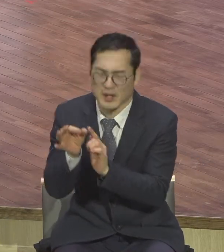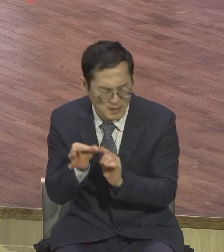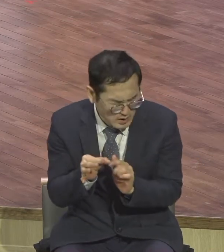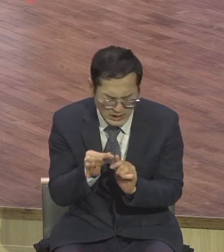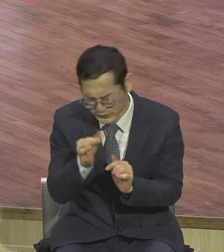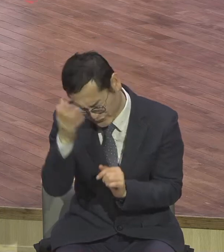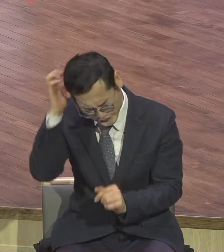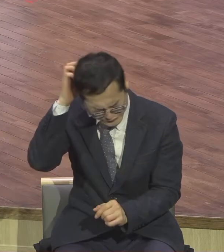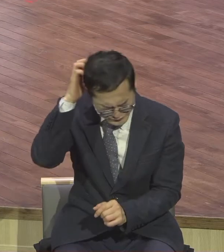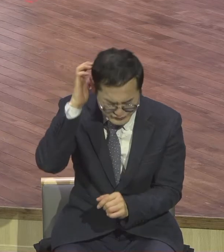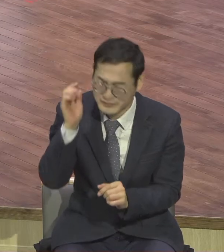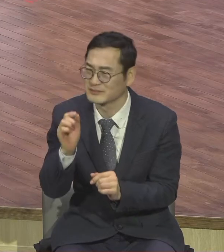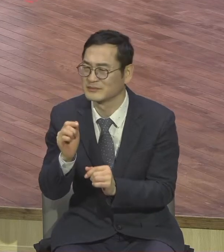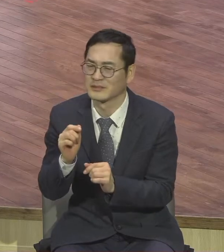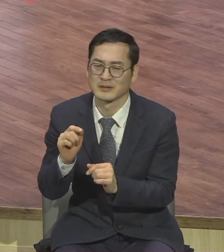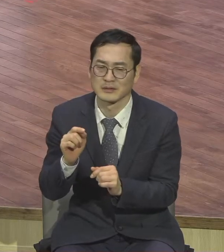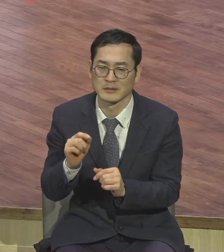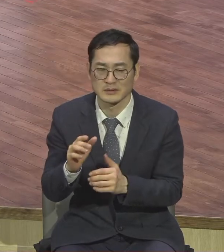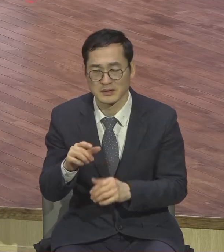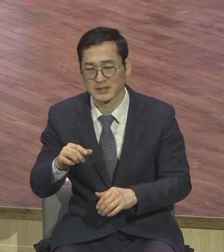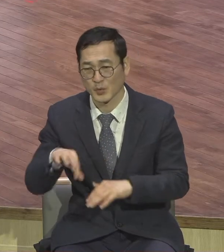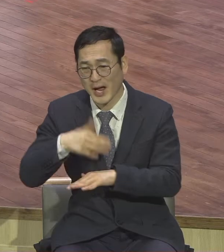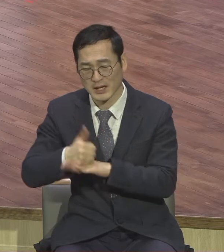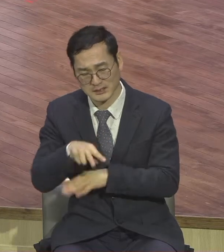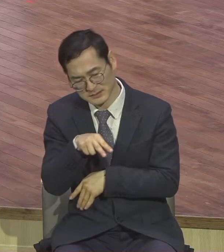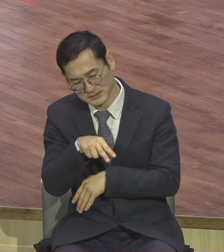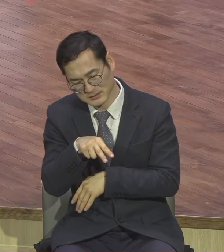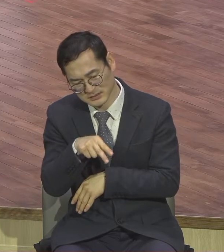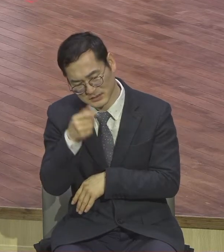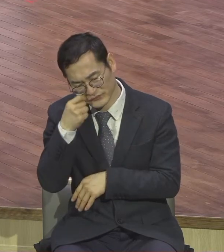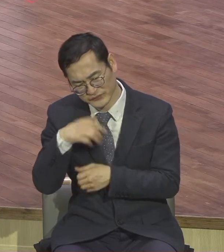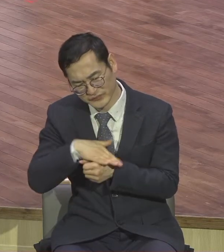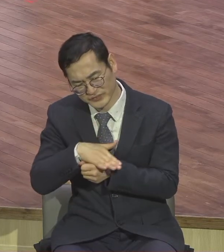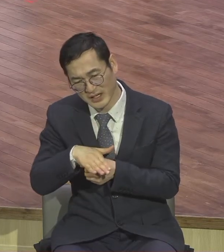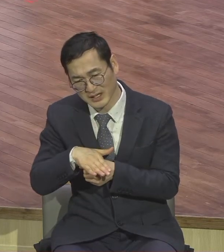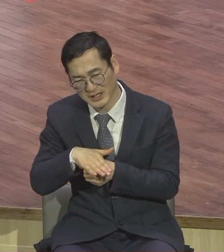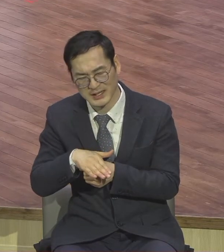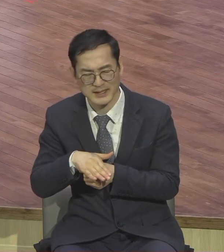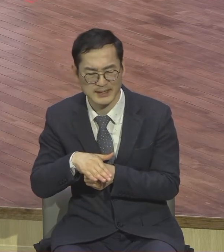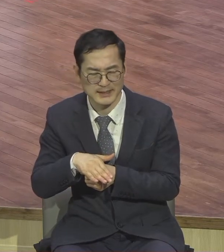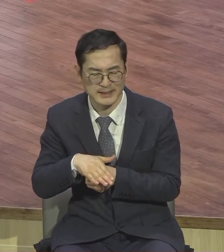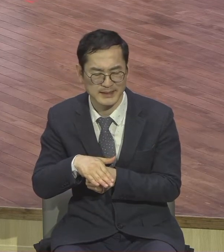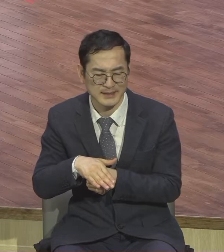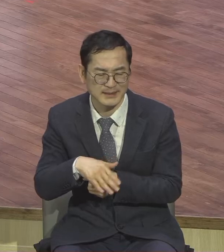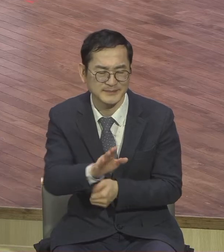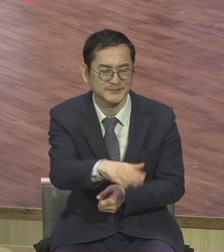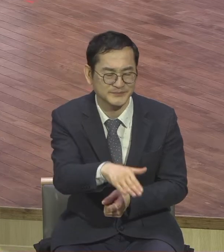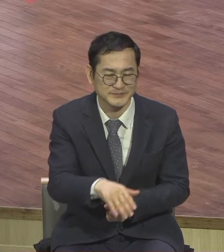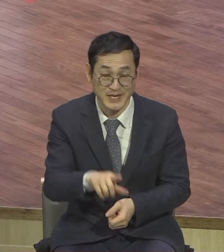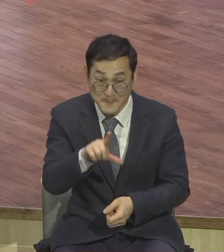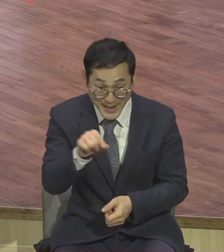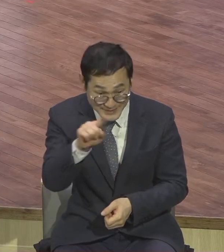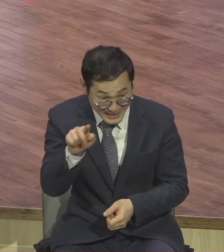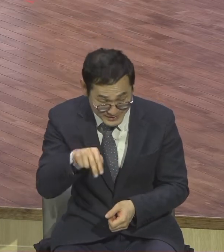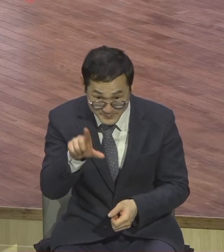아시고 탕감해 줬어요 됐어 안 갚아도 돼 그런데 이 종이